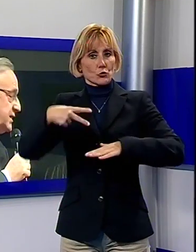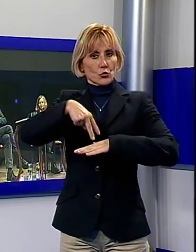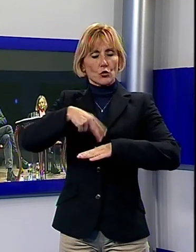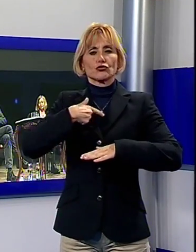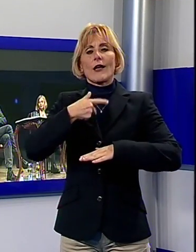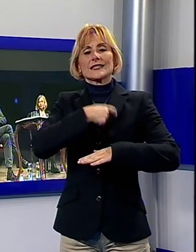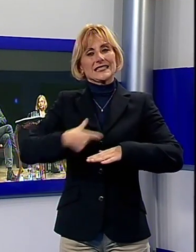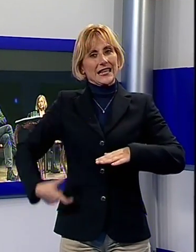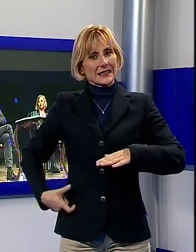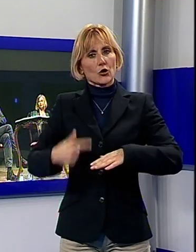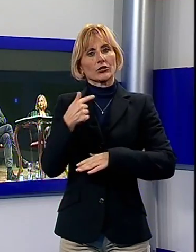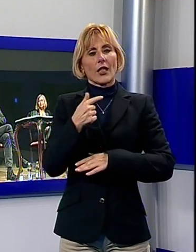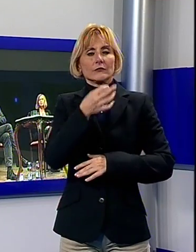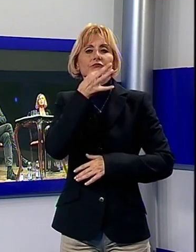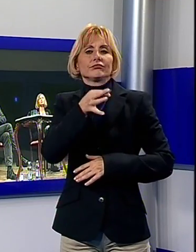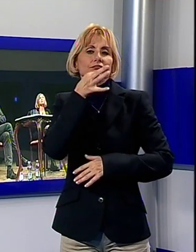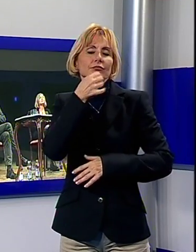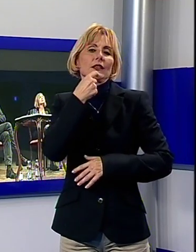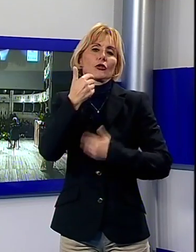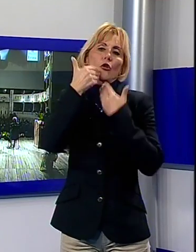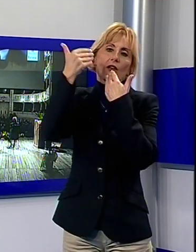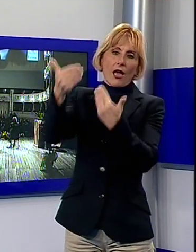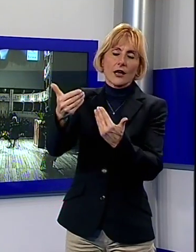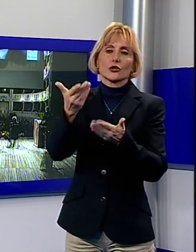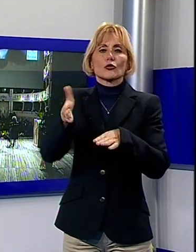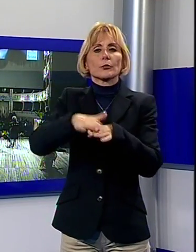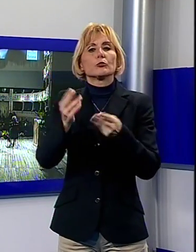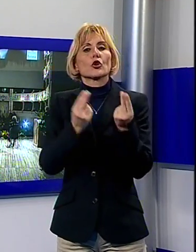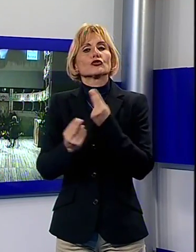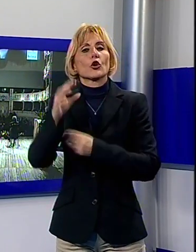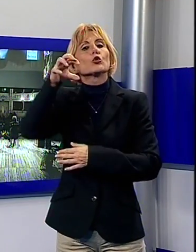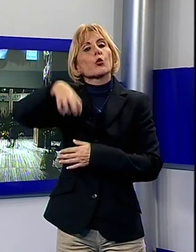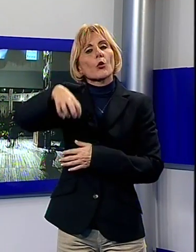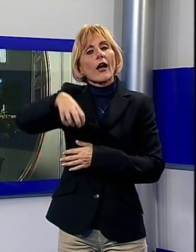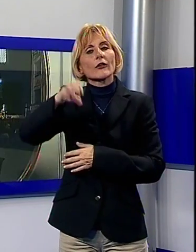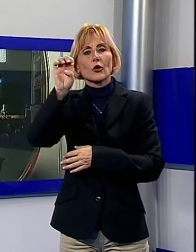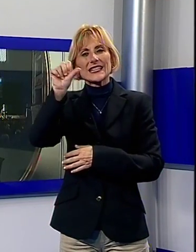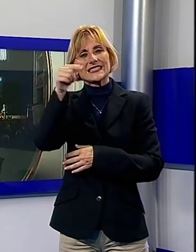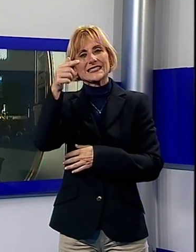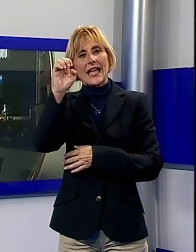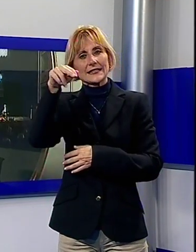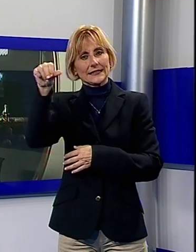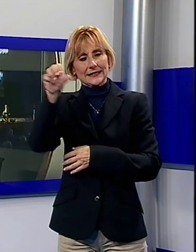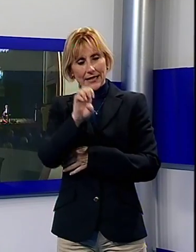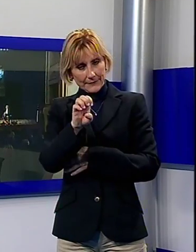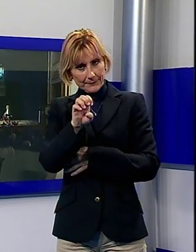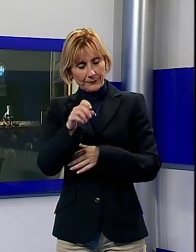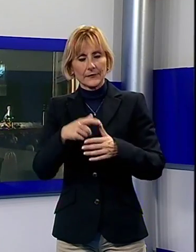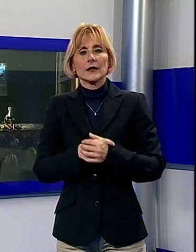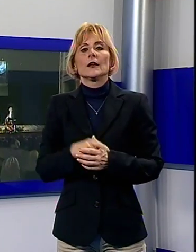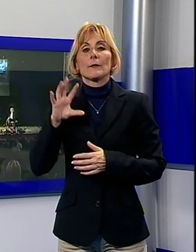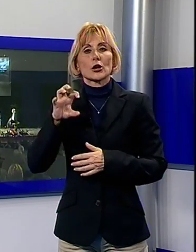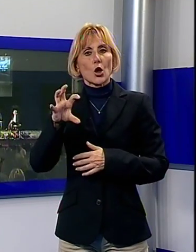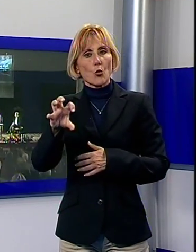direttamente Franceschini per il progetto Ducato Estense, fondamentale per il recupero di fortificazioni estense in terra di Garfagnana.